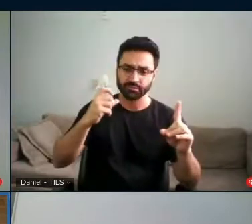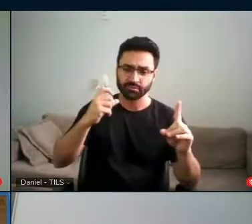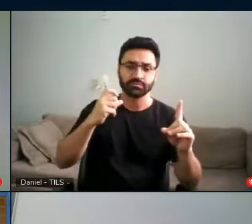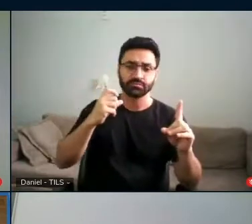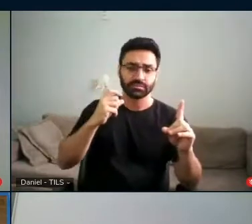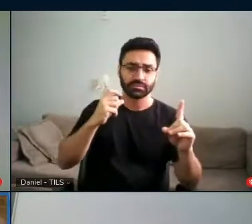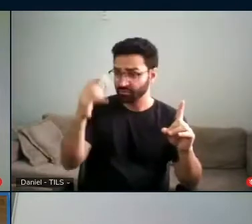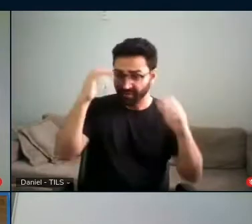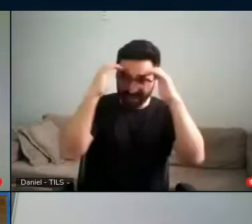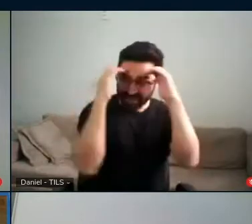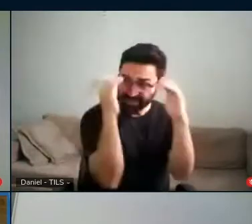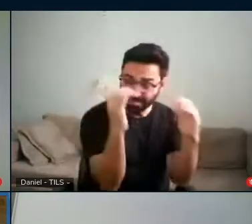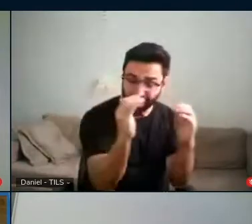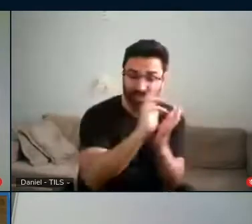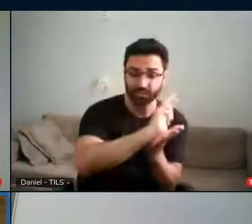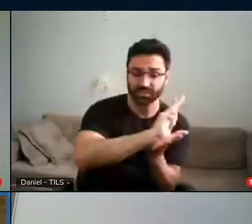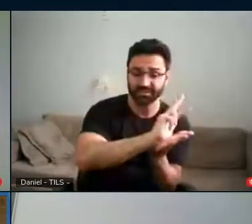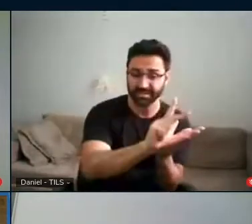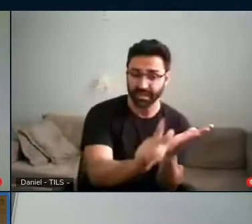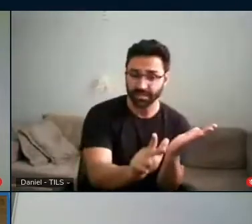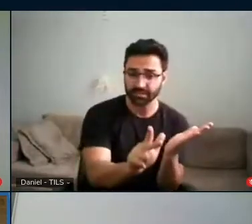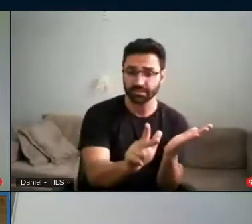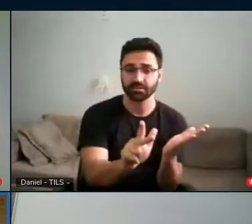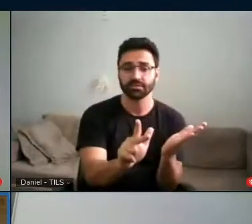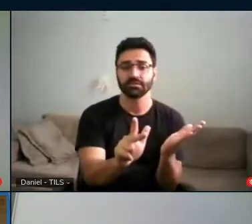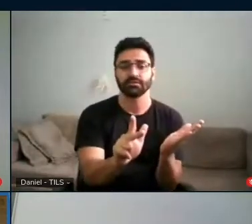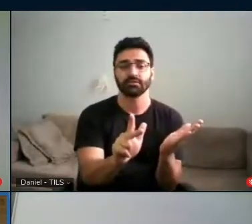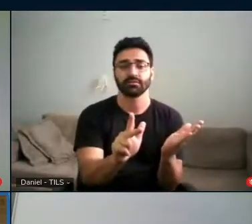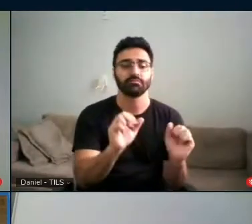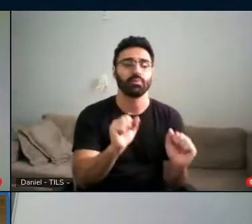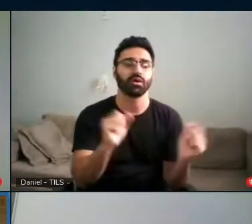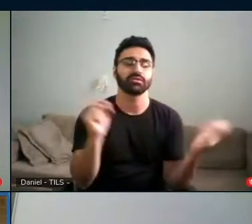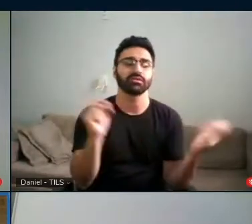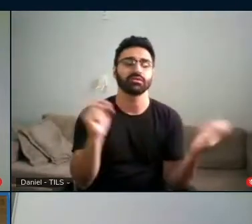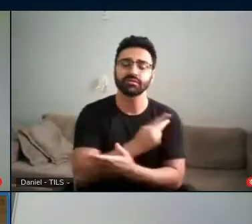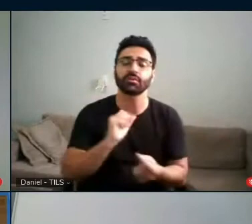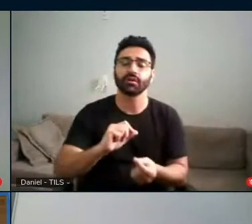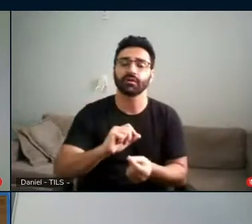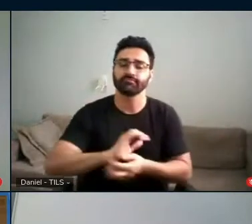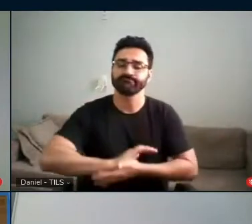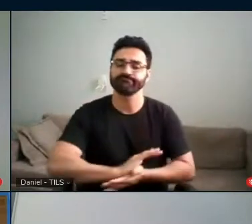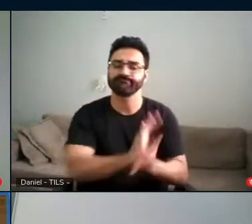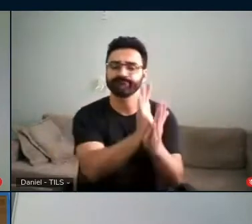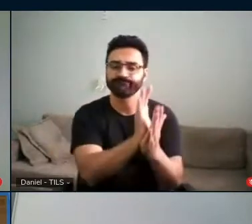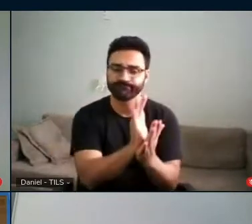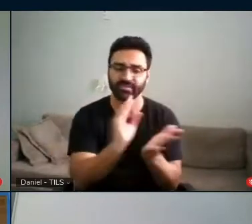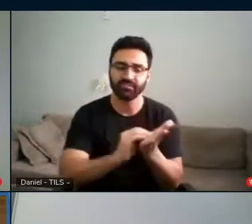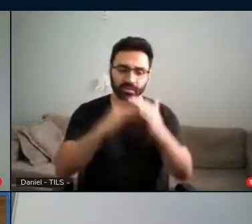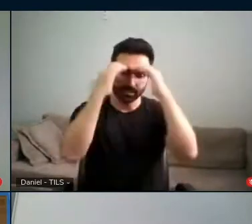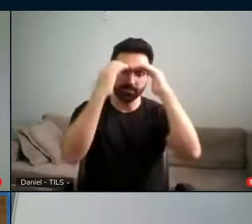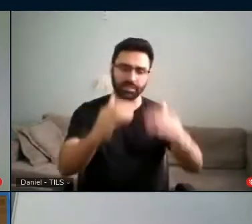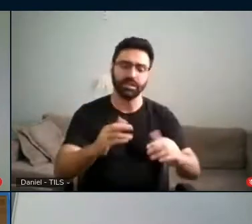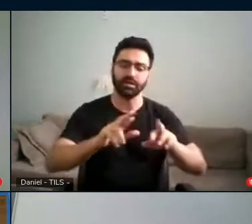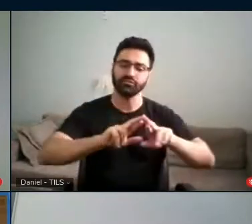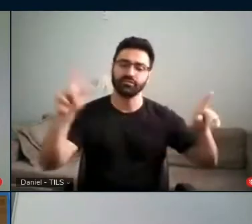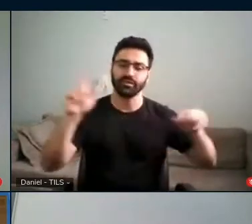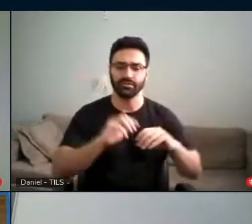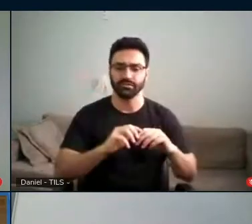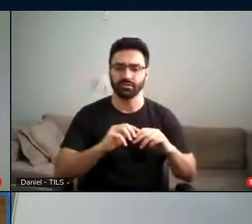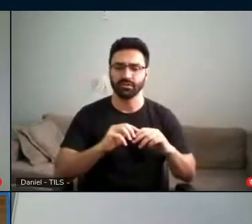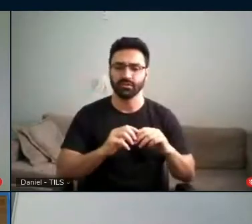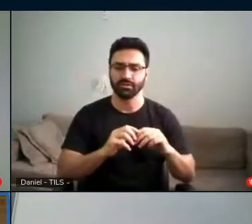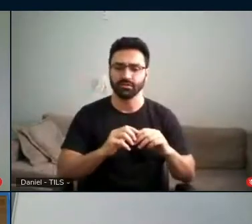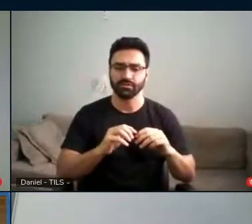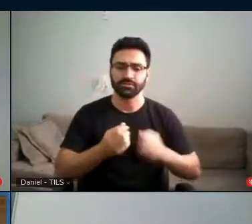de que sejam englobadas aí perspectivas desumanas de desrespeito à diferença, desrespeito à criação,